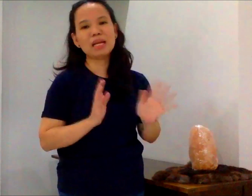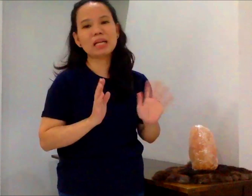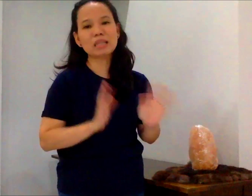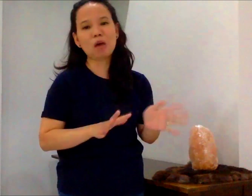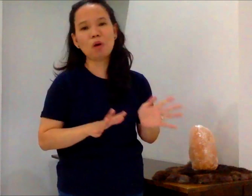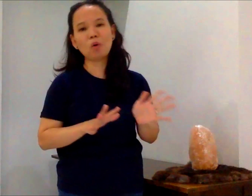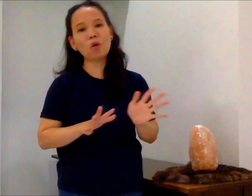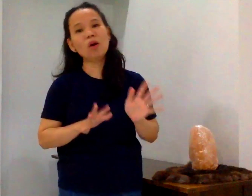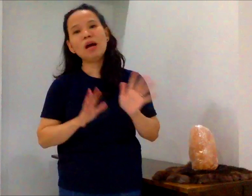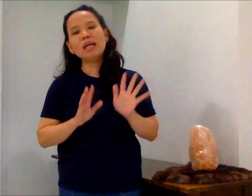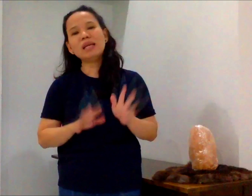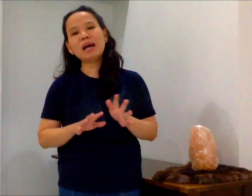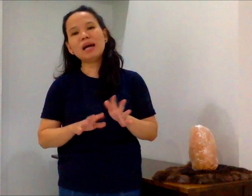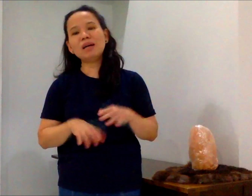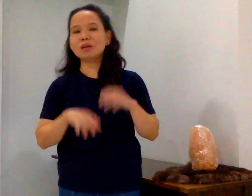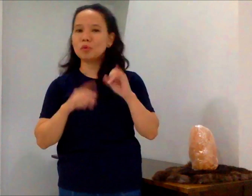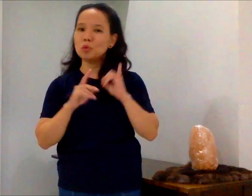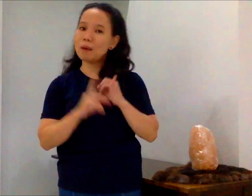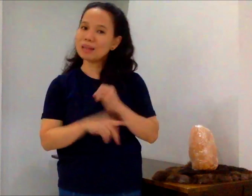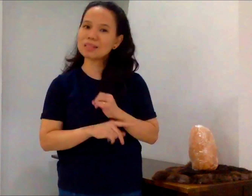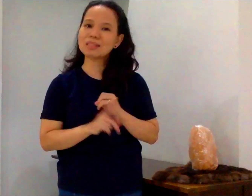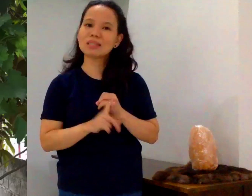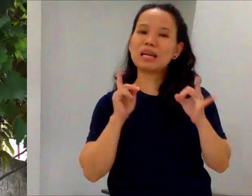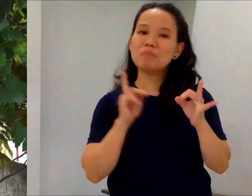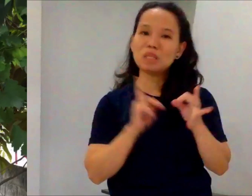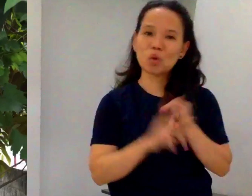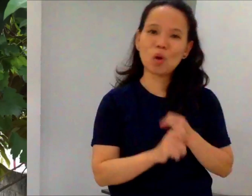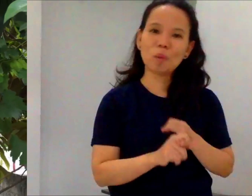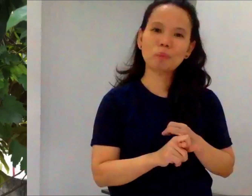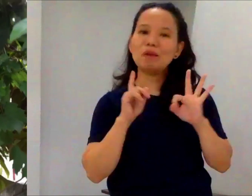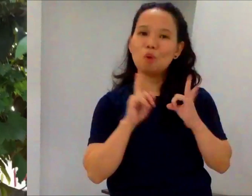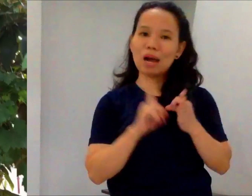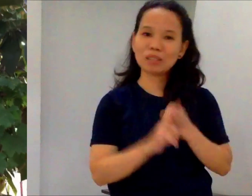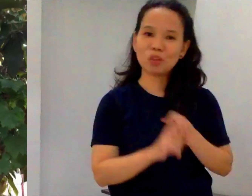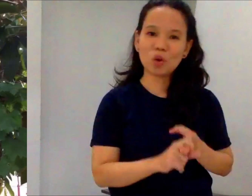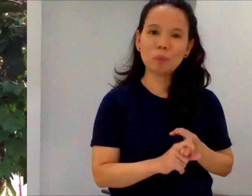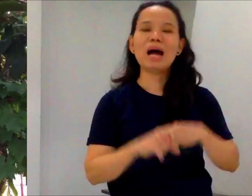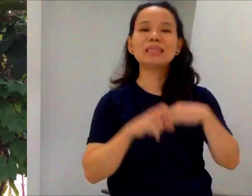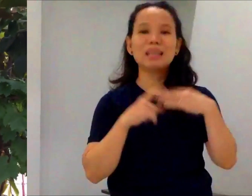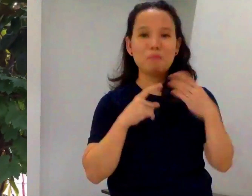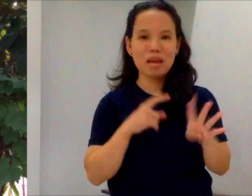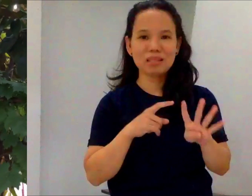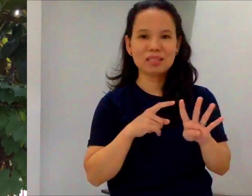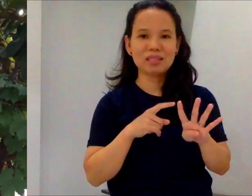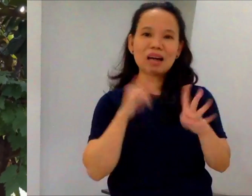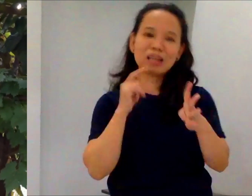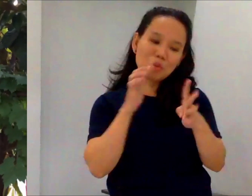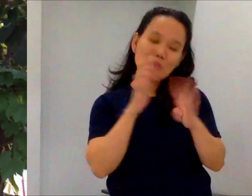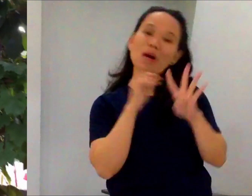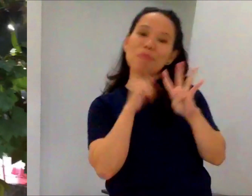ng asawa ko ng ubas, kainito, avocado, at kamyas. Ang namumunga